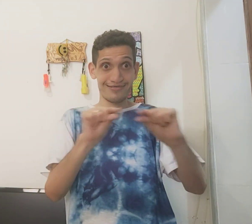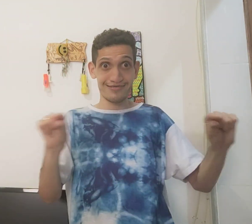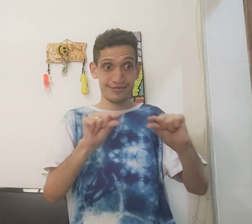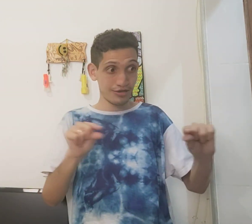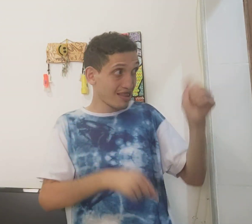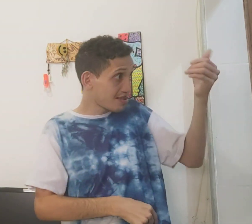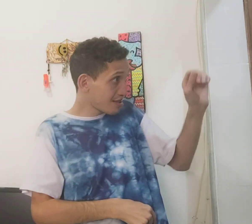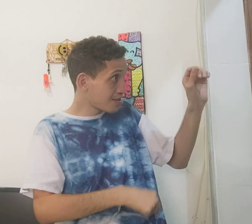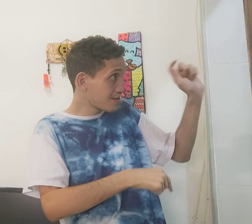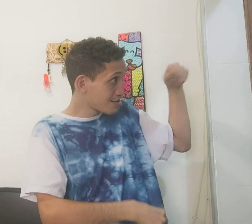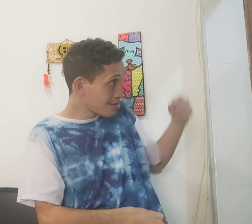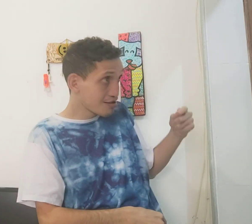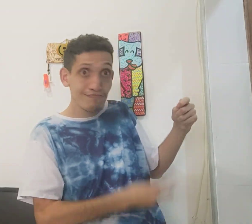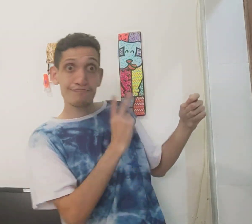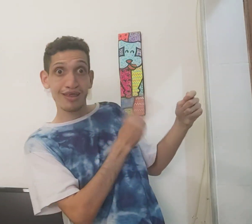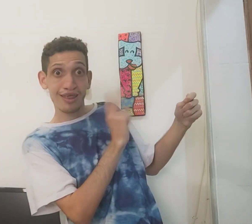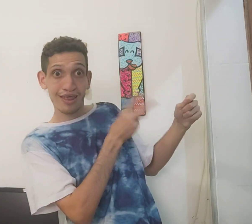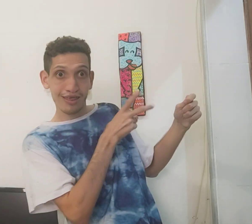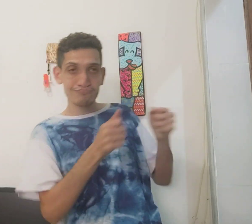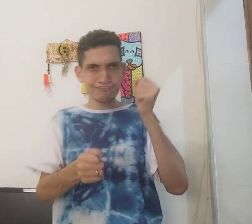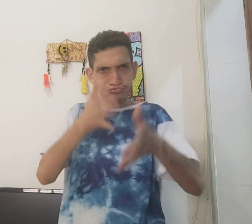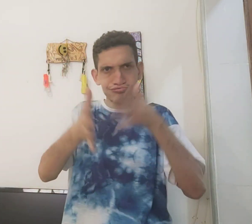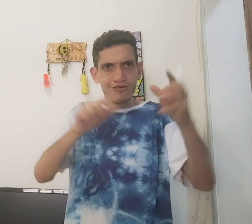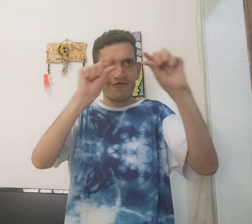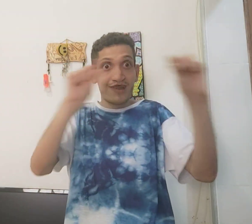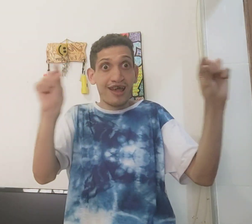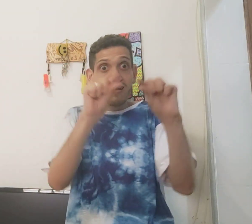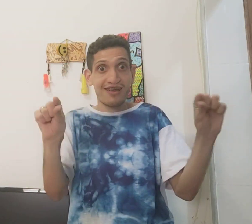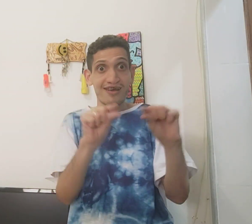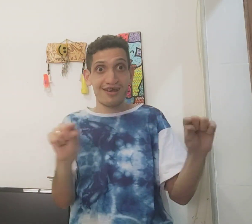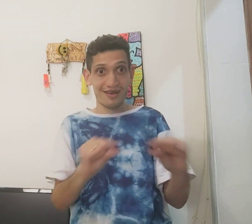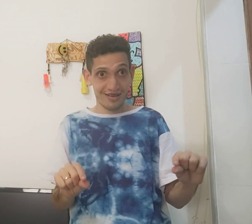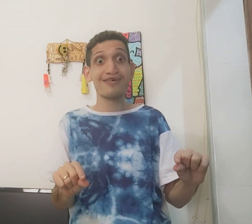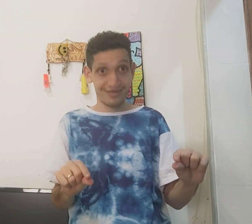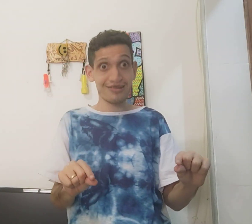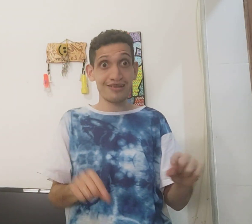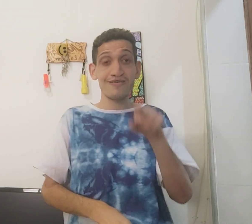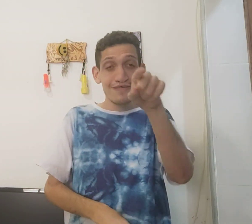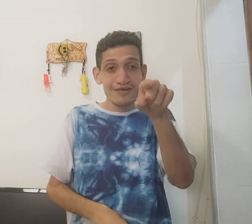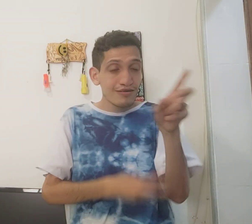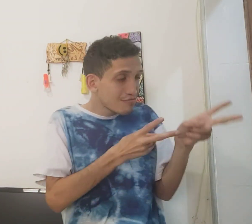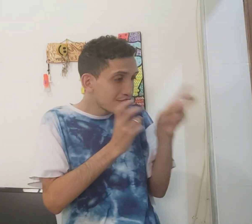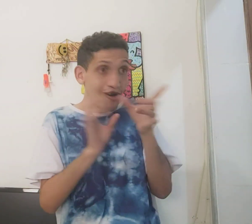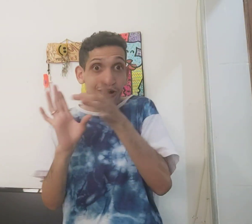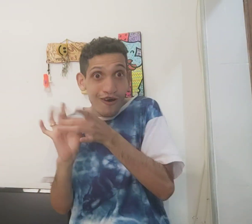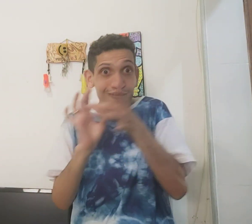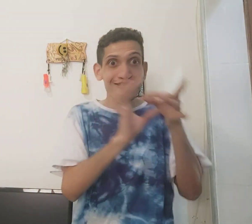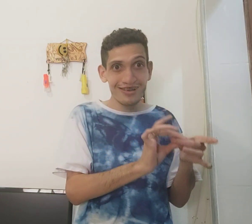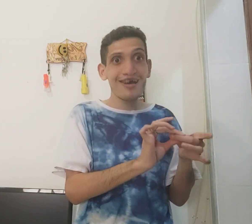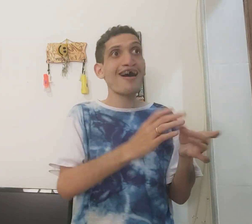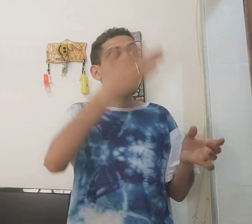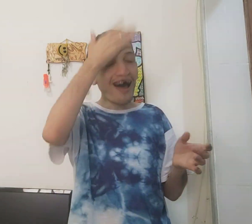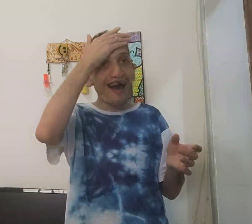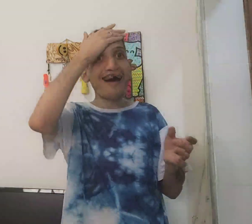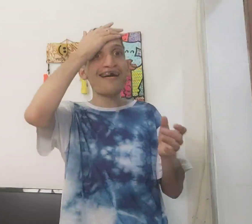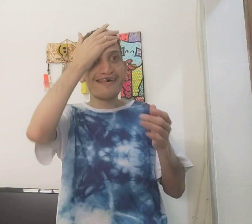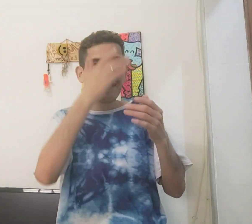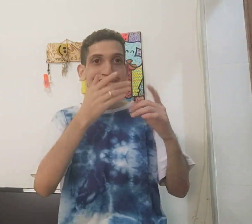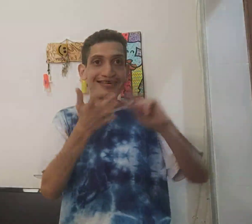outro vídeo colocando esses sinais de contexto dentro de prazes, né? E aí você vai conseguir perceber no